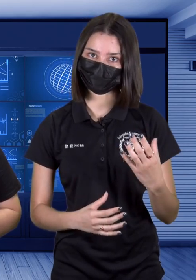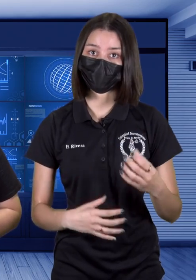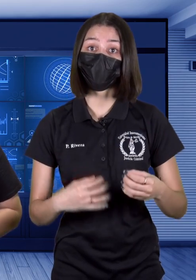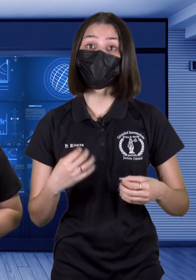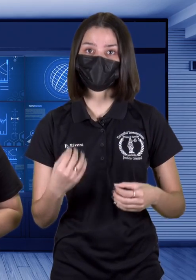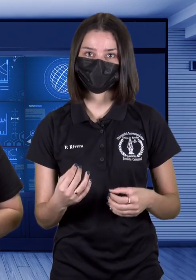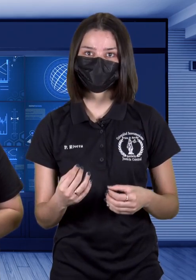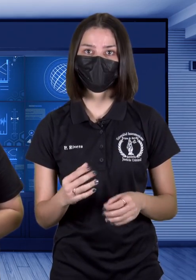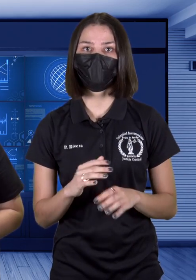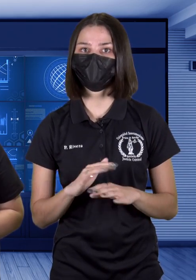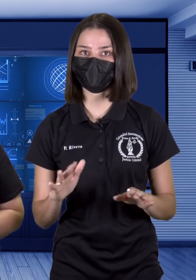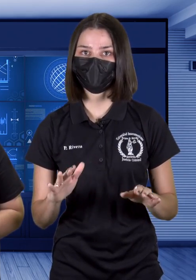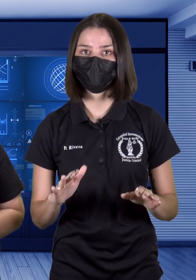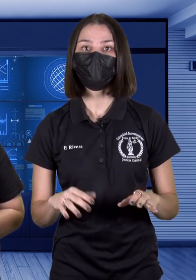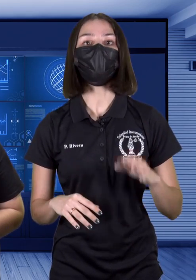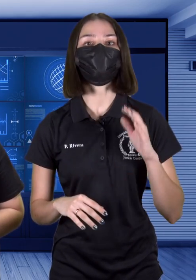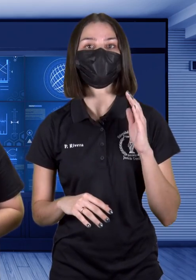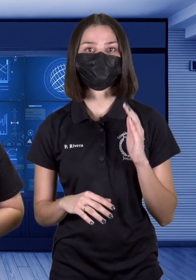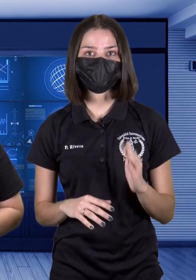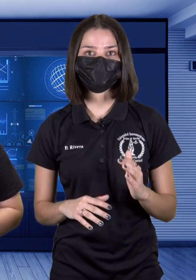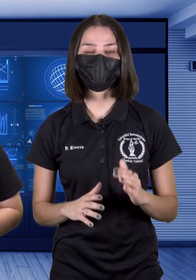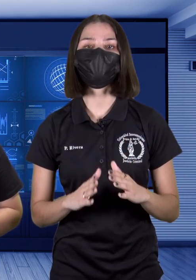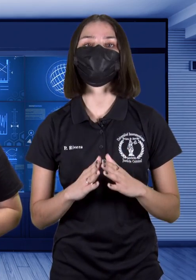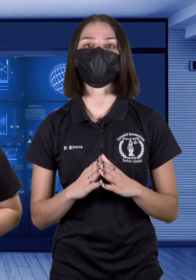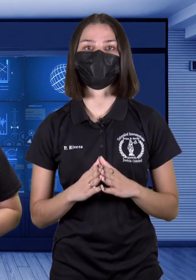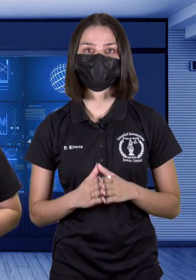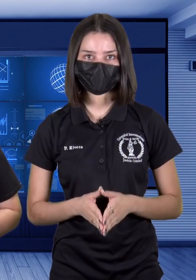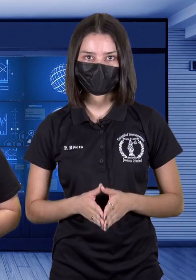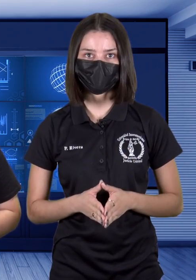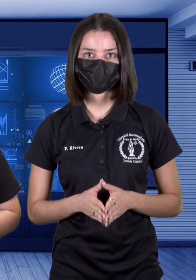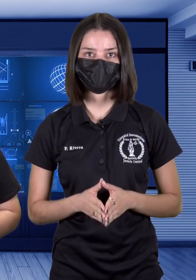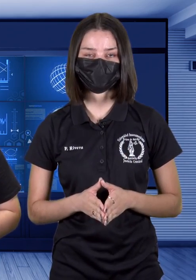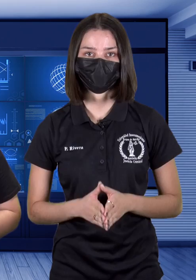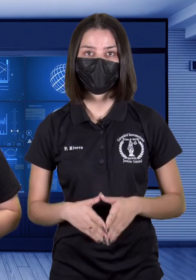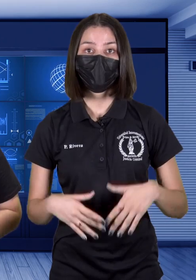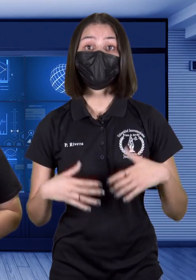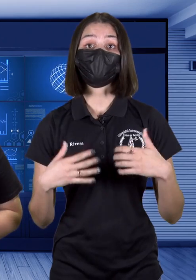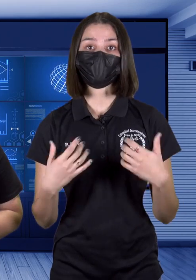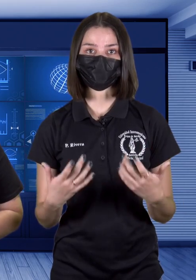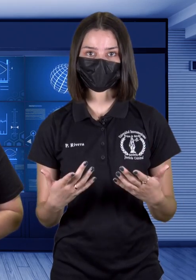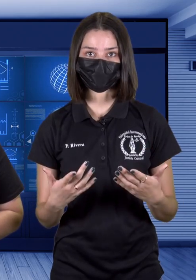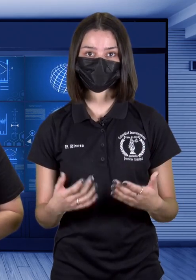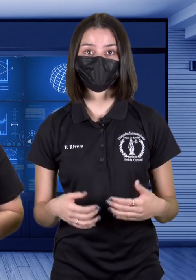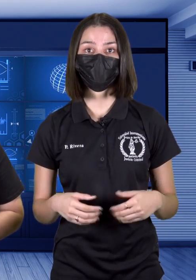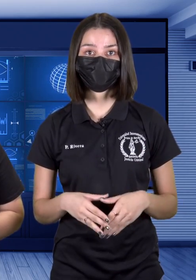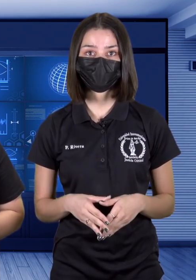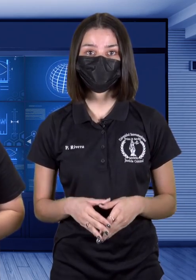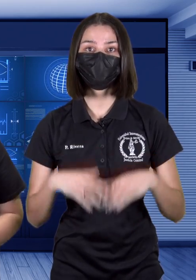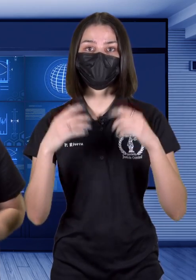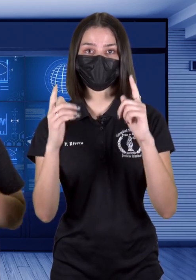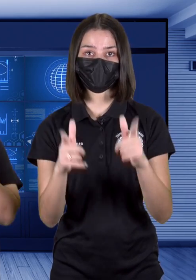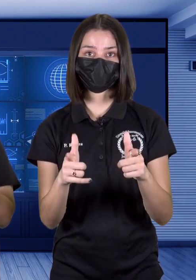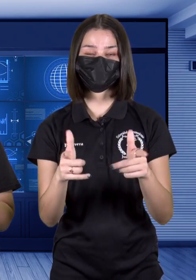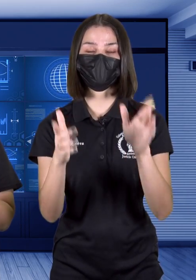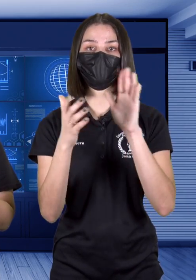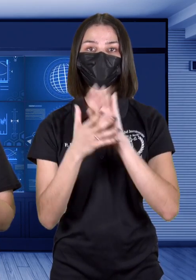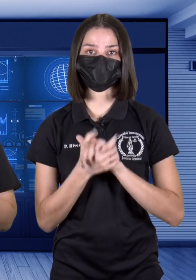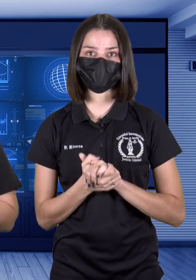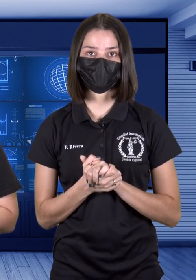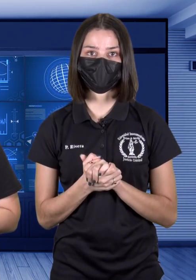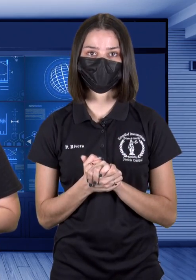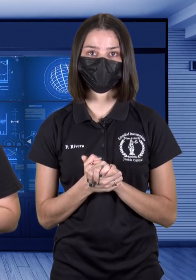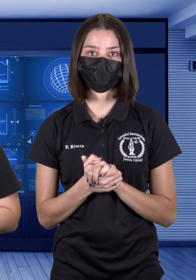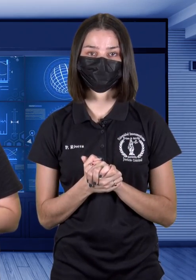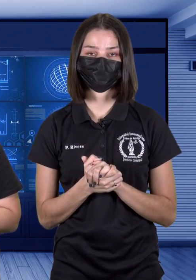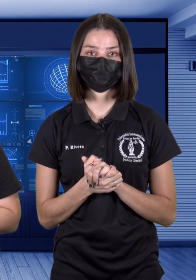un hacker o un virus, apáguela y no lo utilice hasta que culmine la investigación. Y recordemos que juntos detenemos el